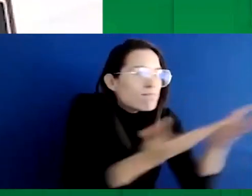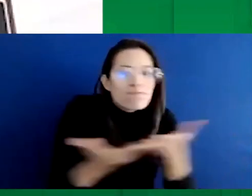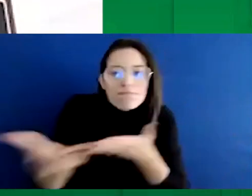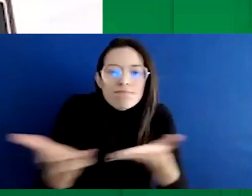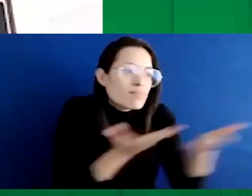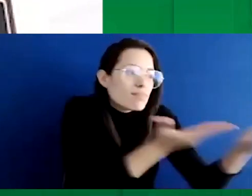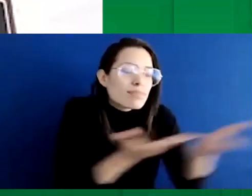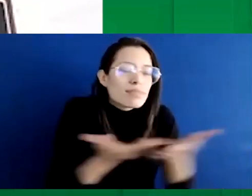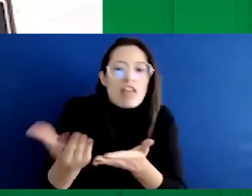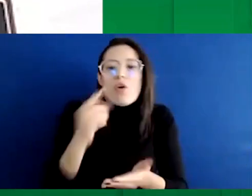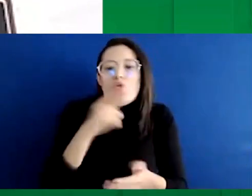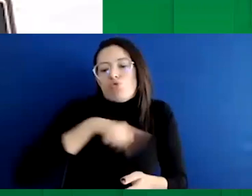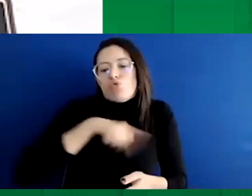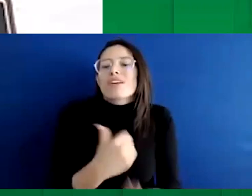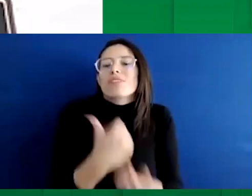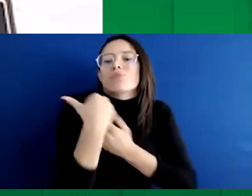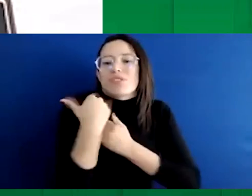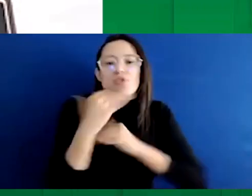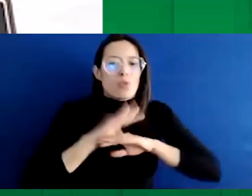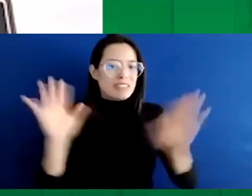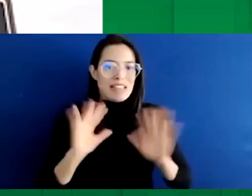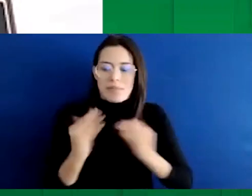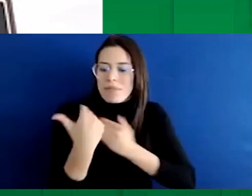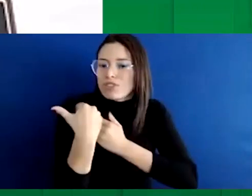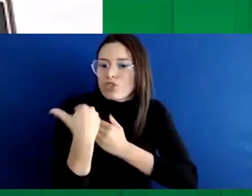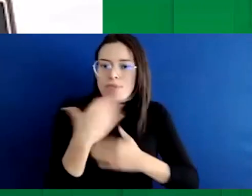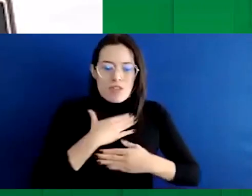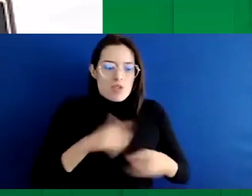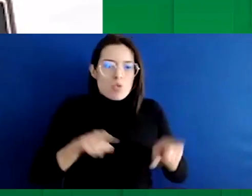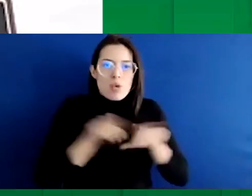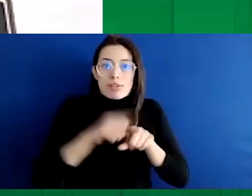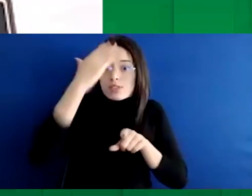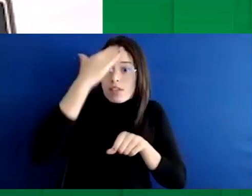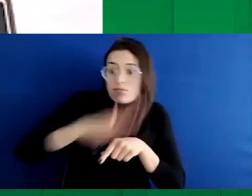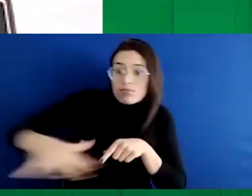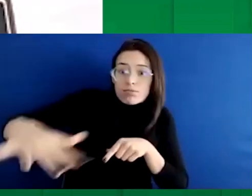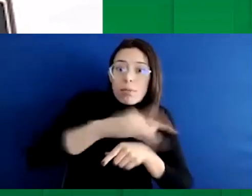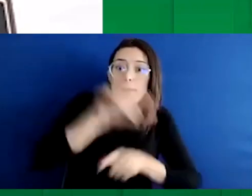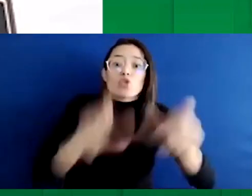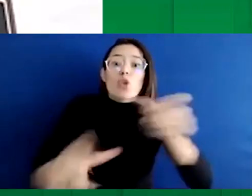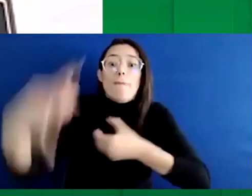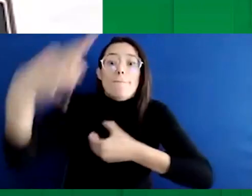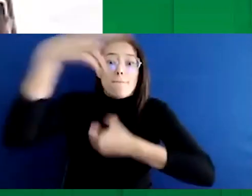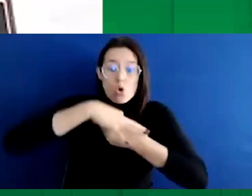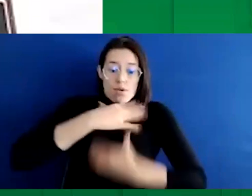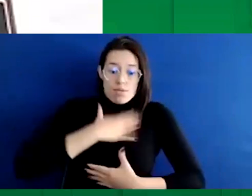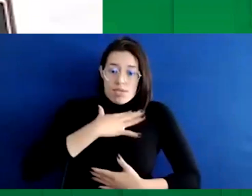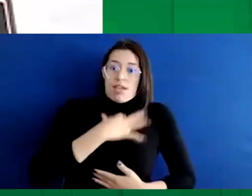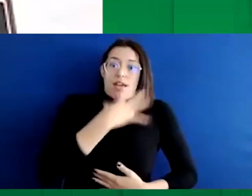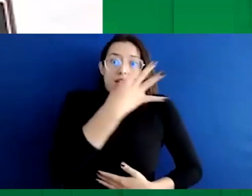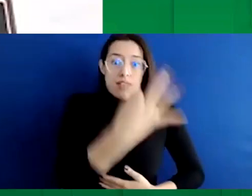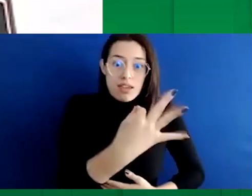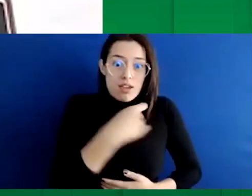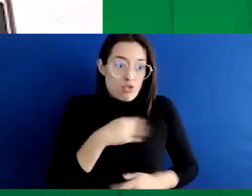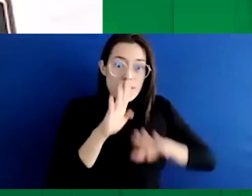esa misionalidad que tenemos. Para eso nos elige un pueblo, un pueblo que es soberano y nos elige para eso, para representarlos. Y